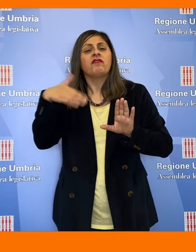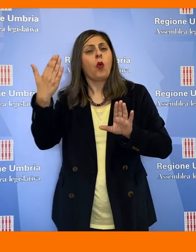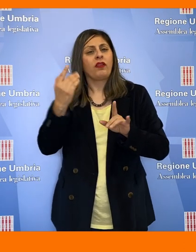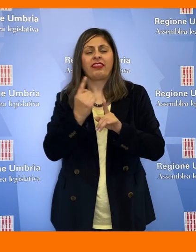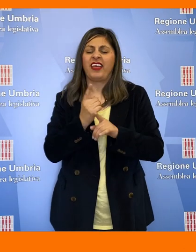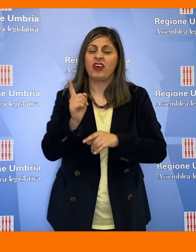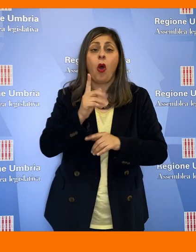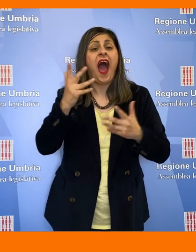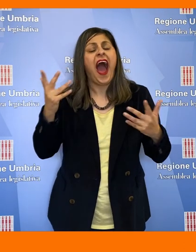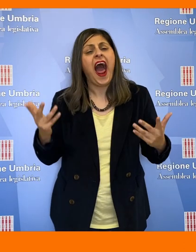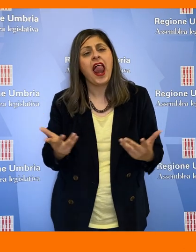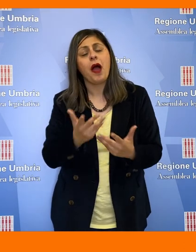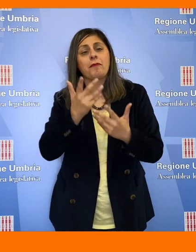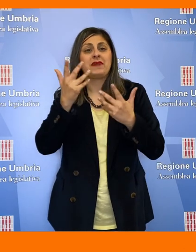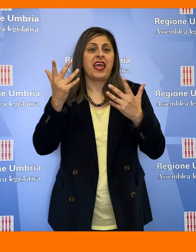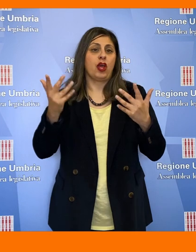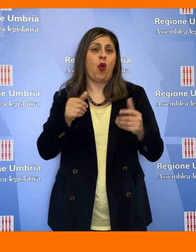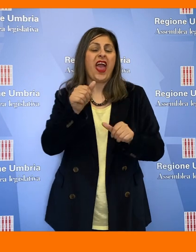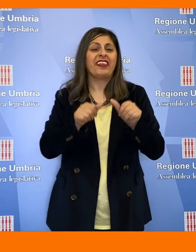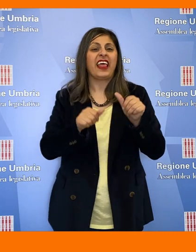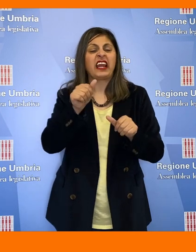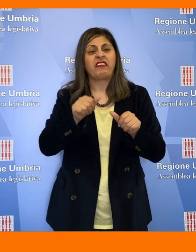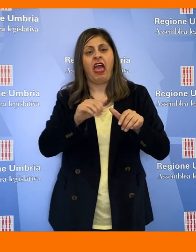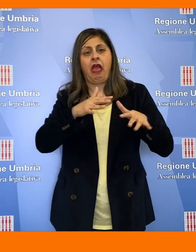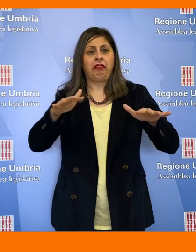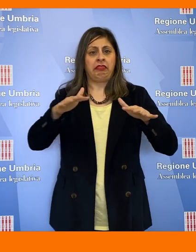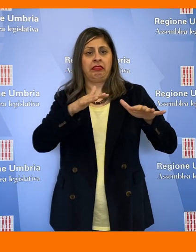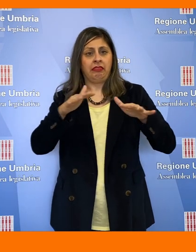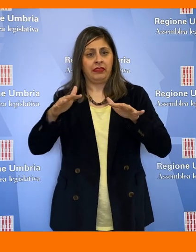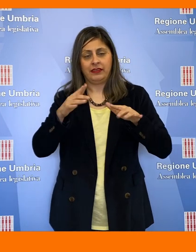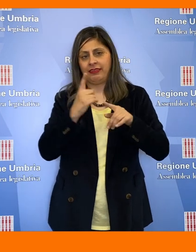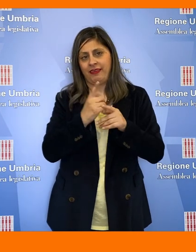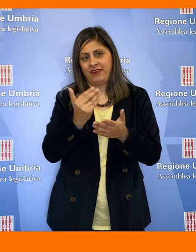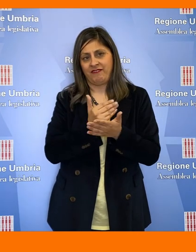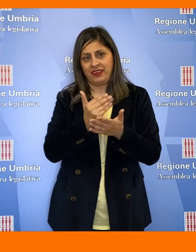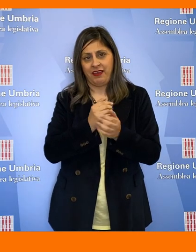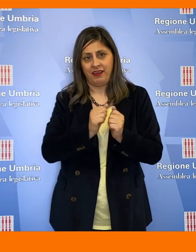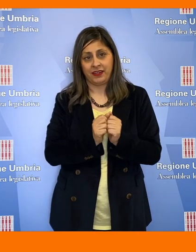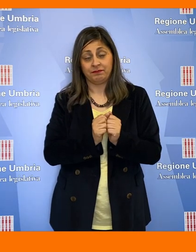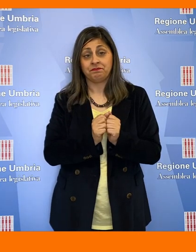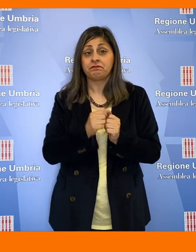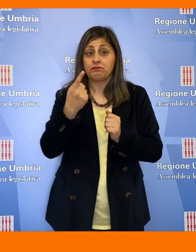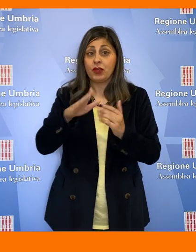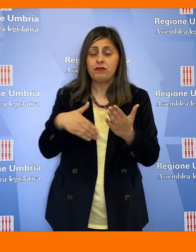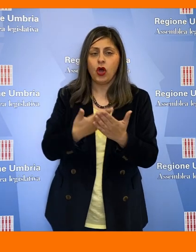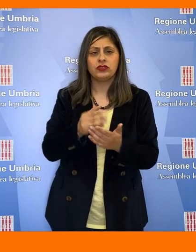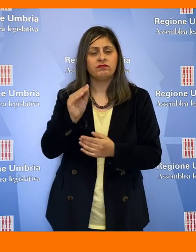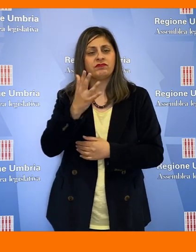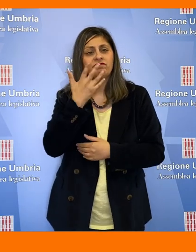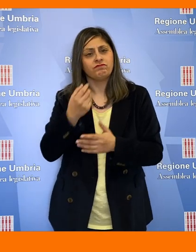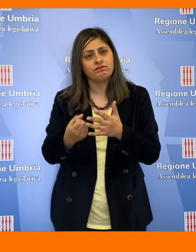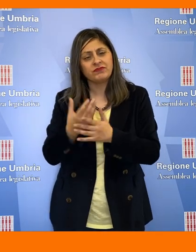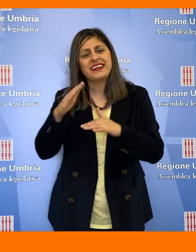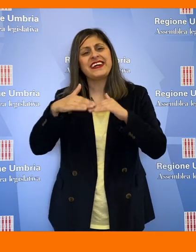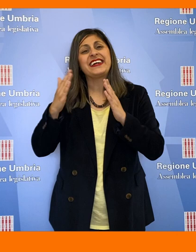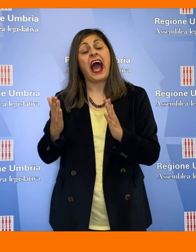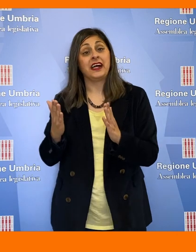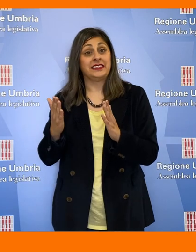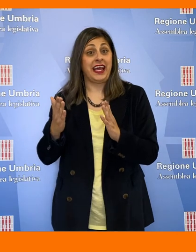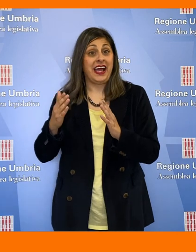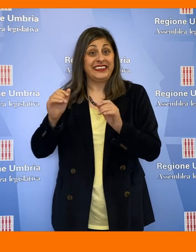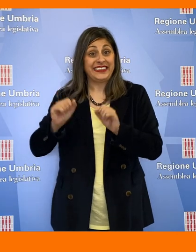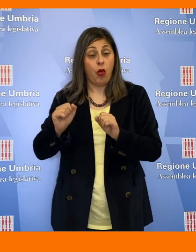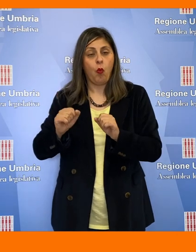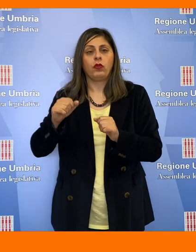almeno per gli interventi a basse e media intensità. Nella mozione si chiedeva anche di accelerare la realizzazione della Casa della Salute